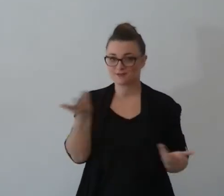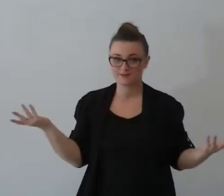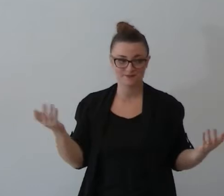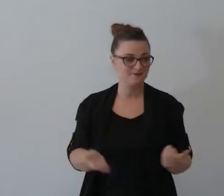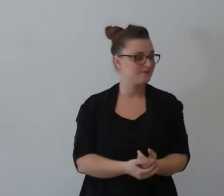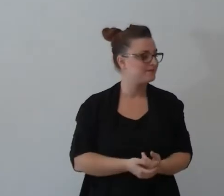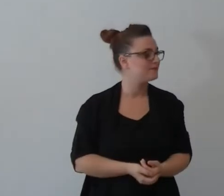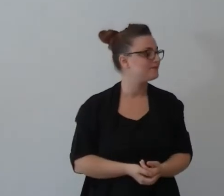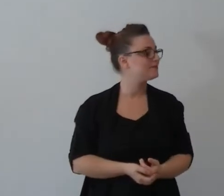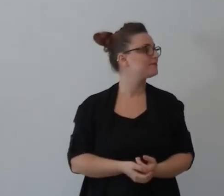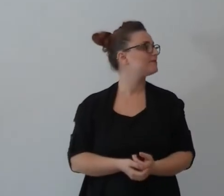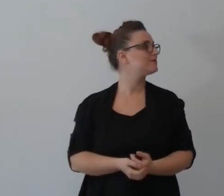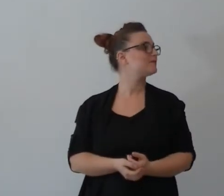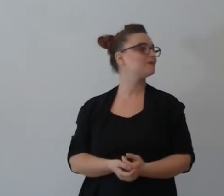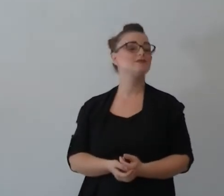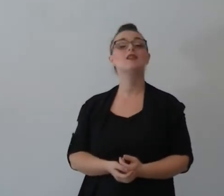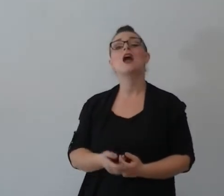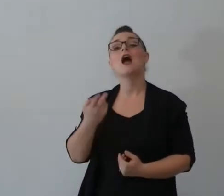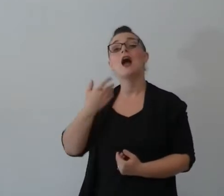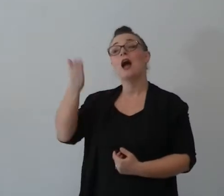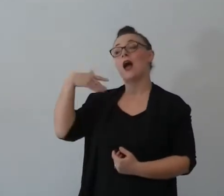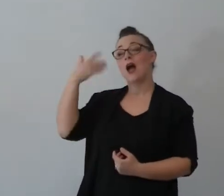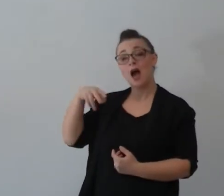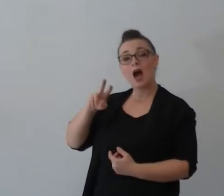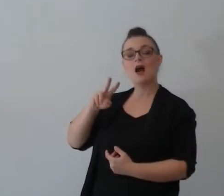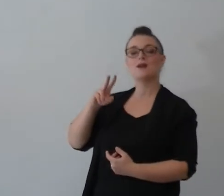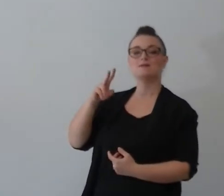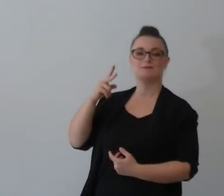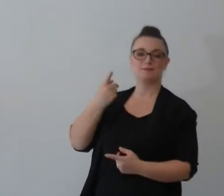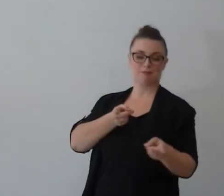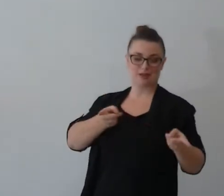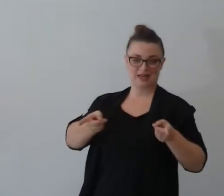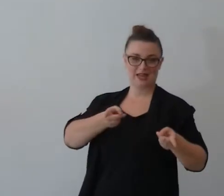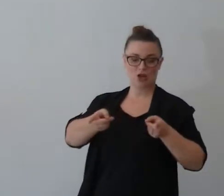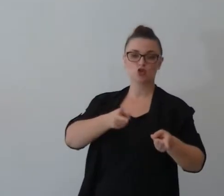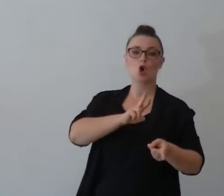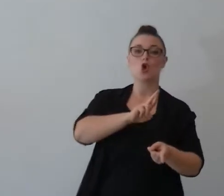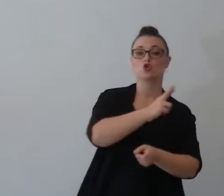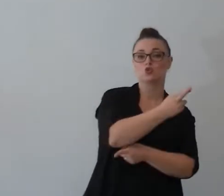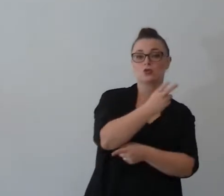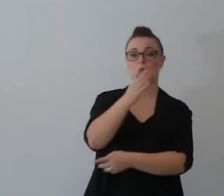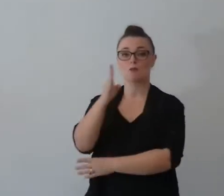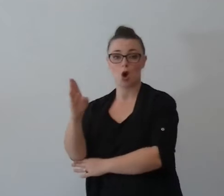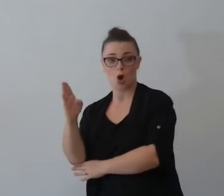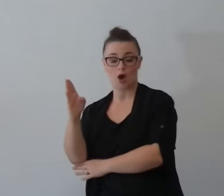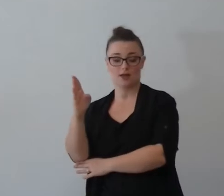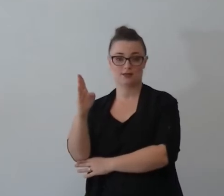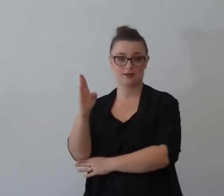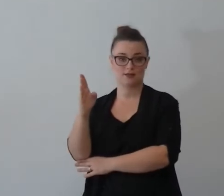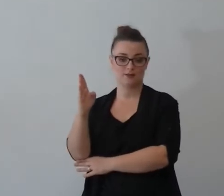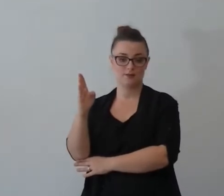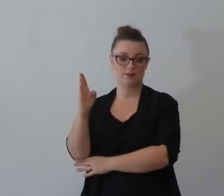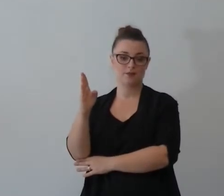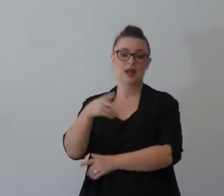all'epoca di Ruth Jeboaz la cosa è andata ben oltre molto oltre le